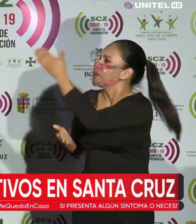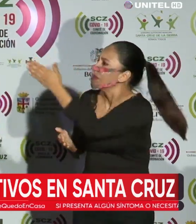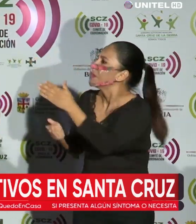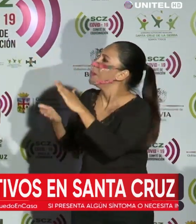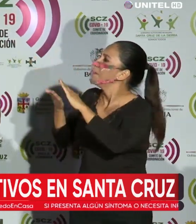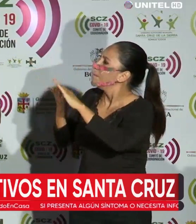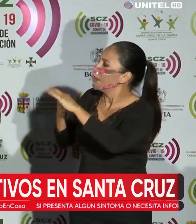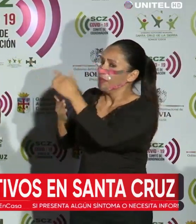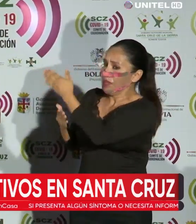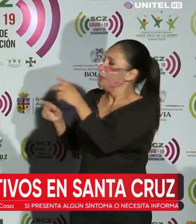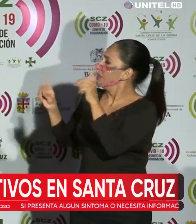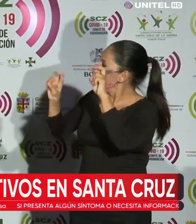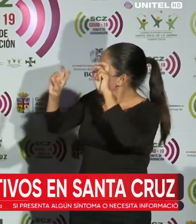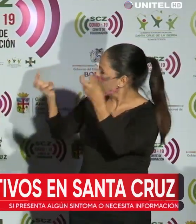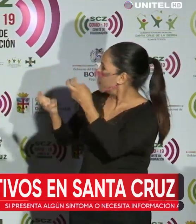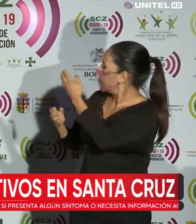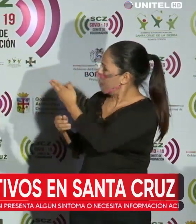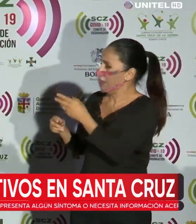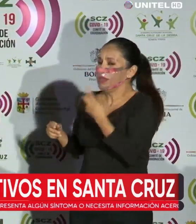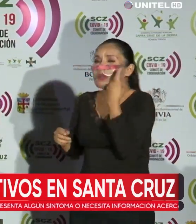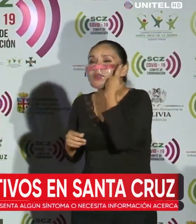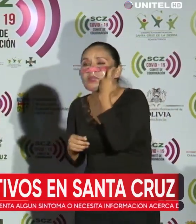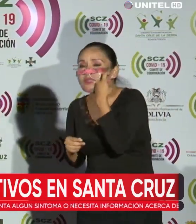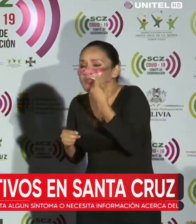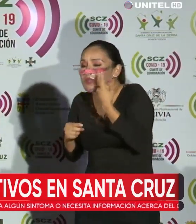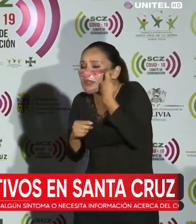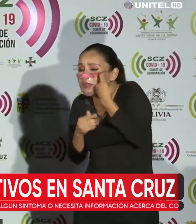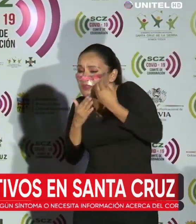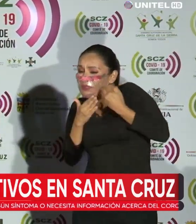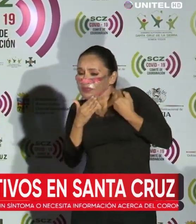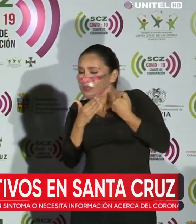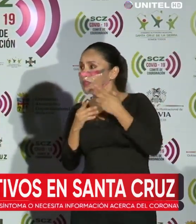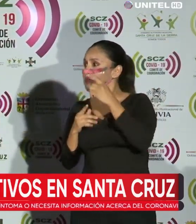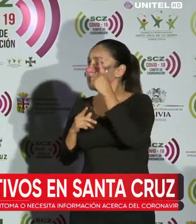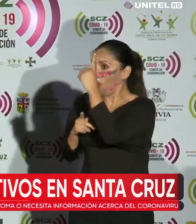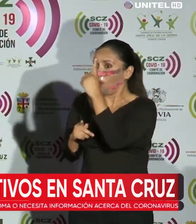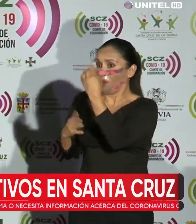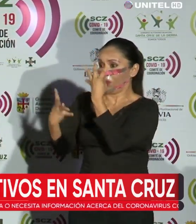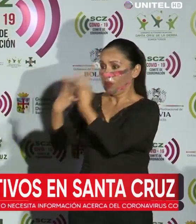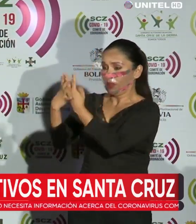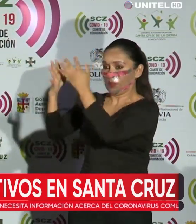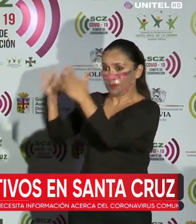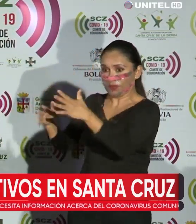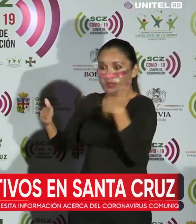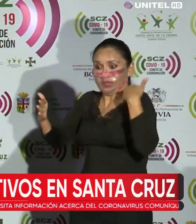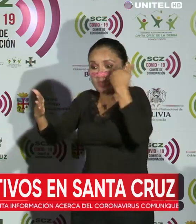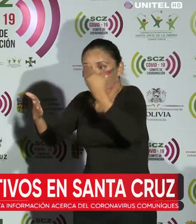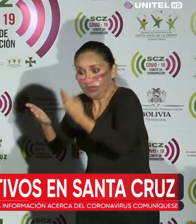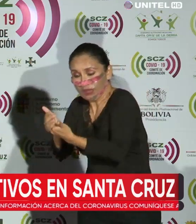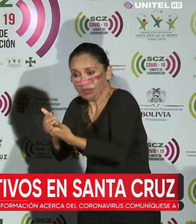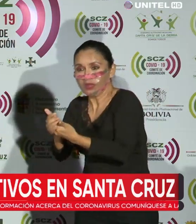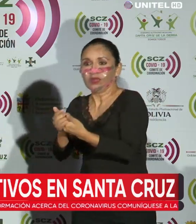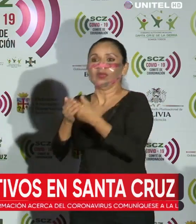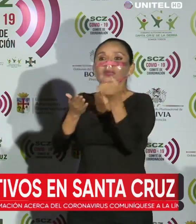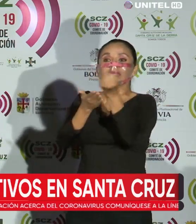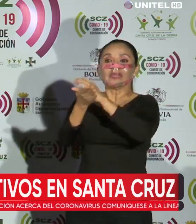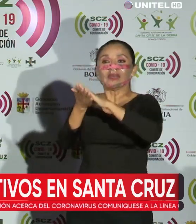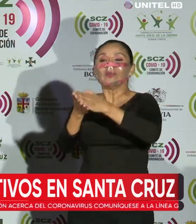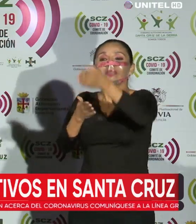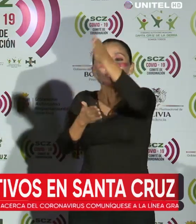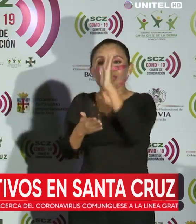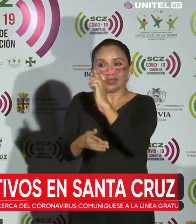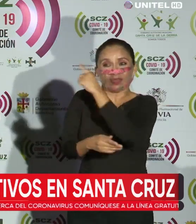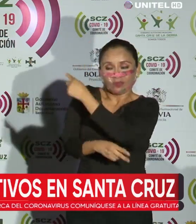presidente, el sistema también, precisamente hace instante, más que un sistema de la paz llegó al hospital San Juan de Dios,